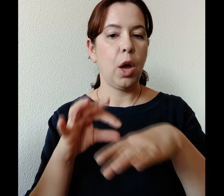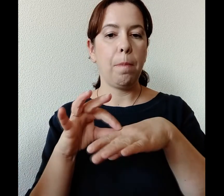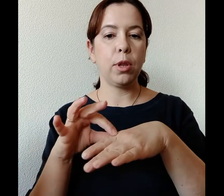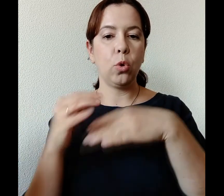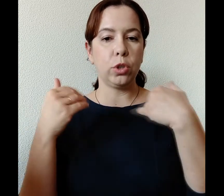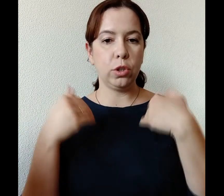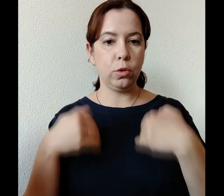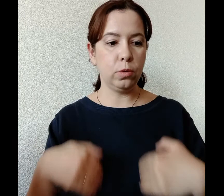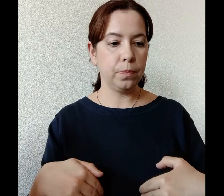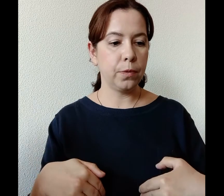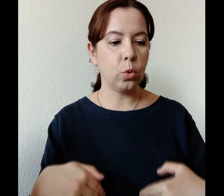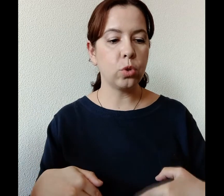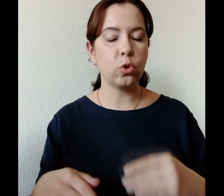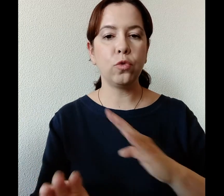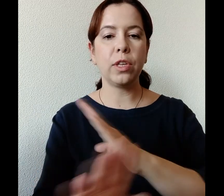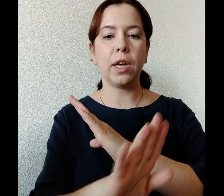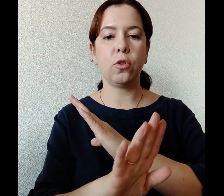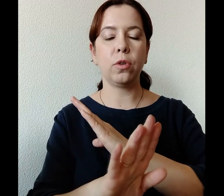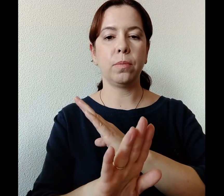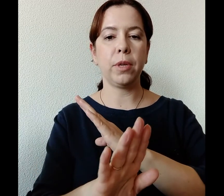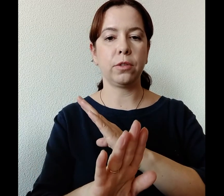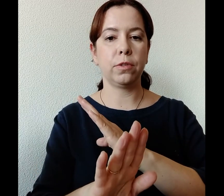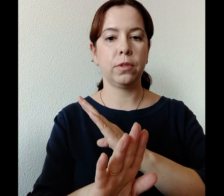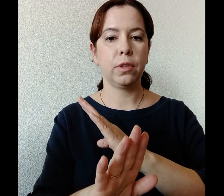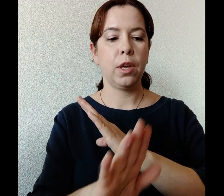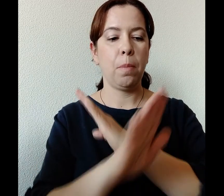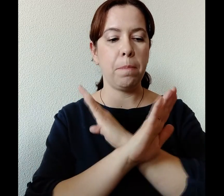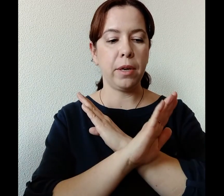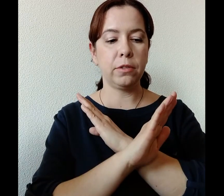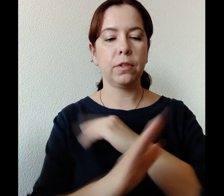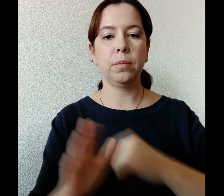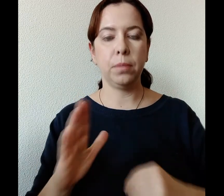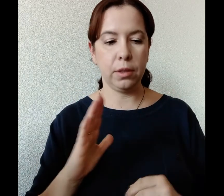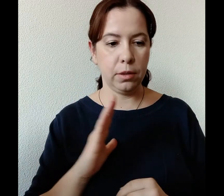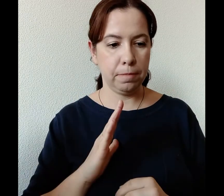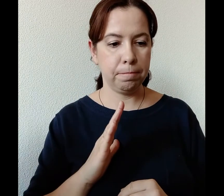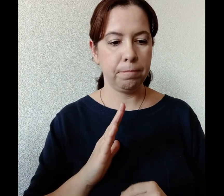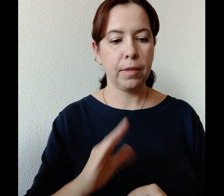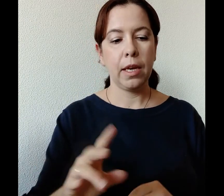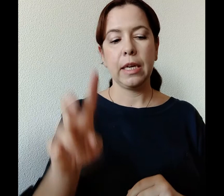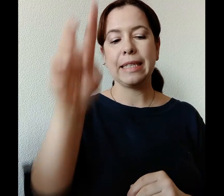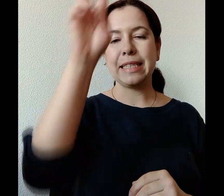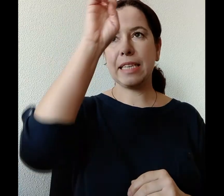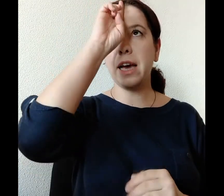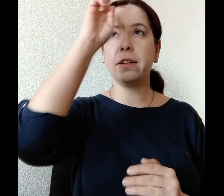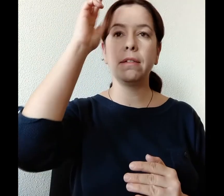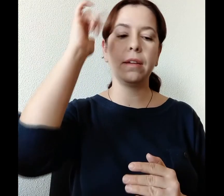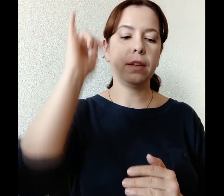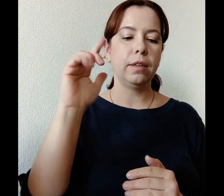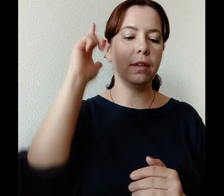Плоти, уснув, яко мертв. Мертв был царь и